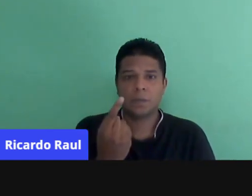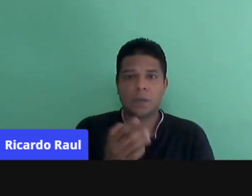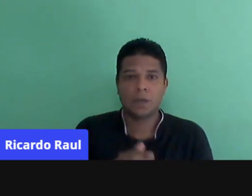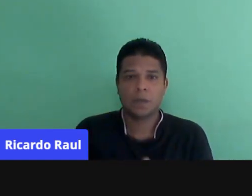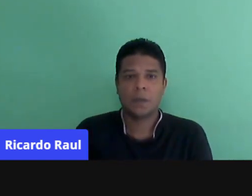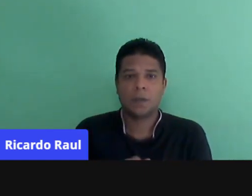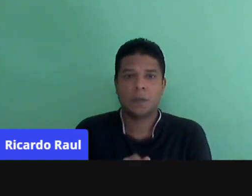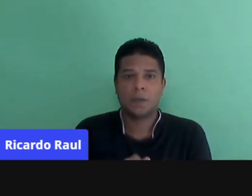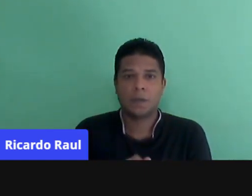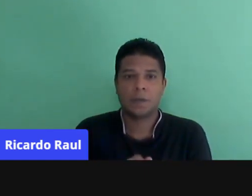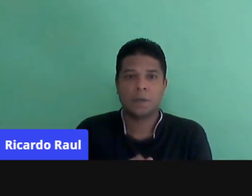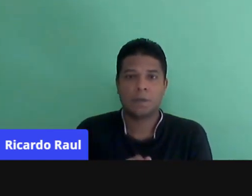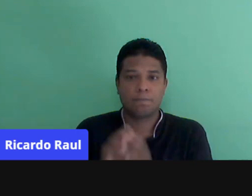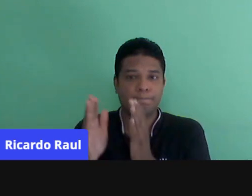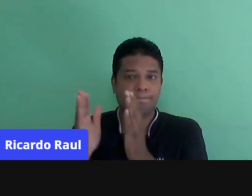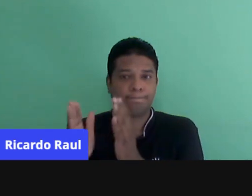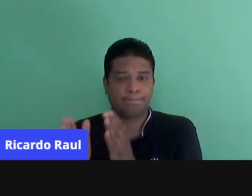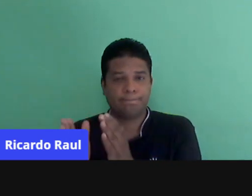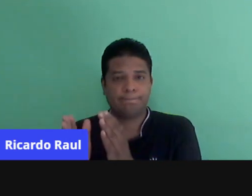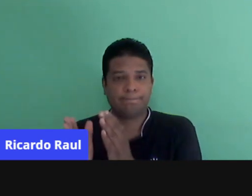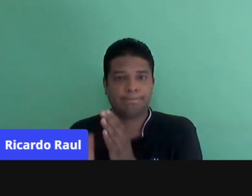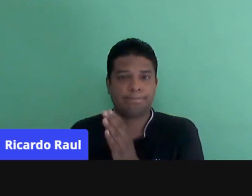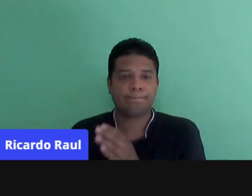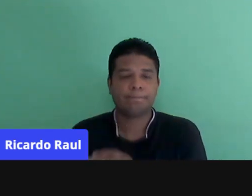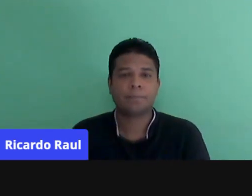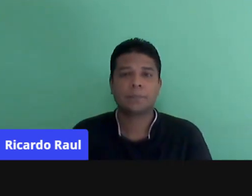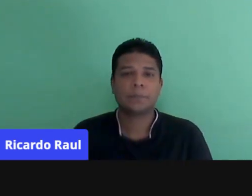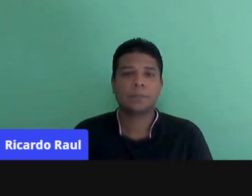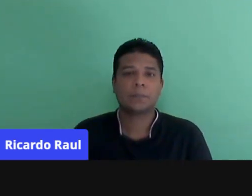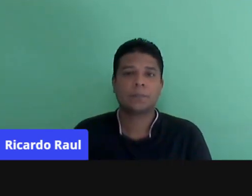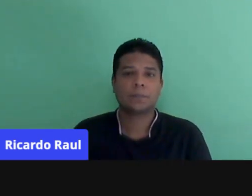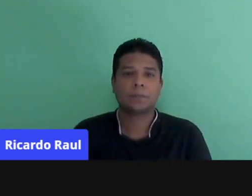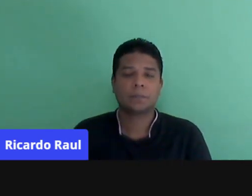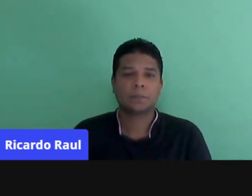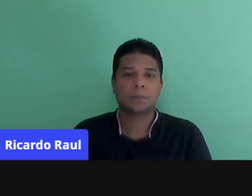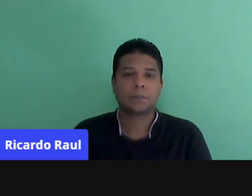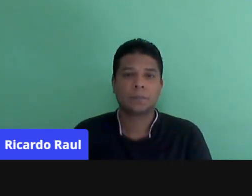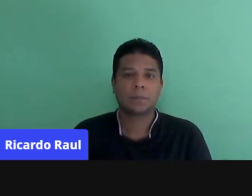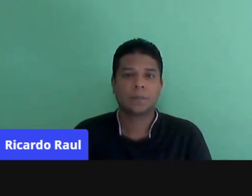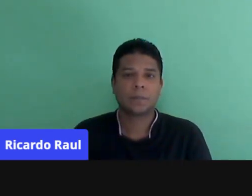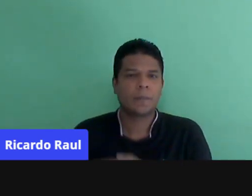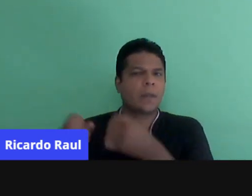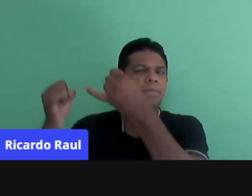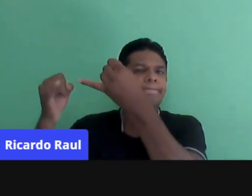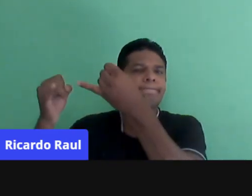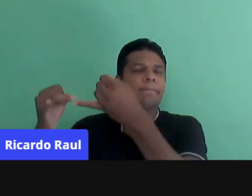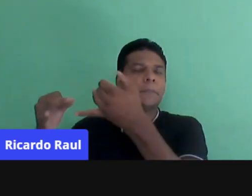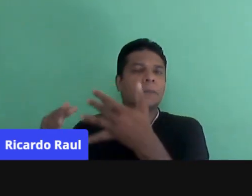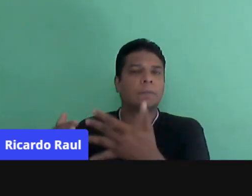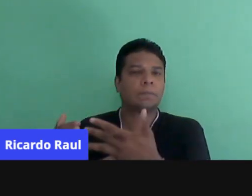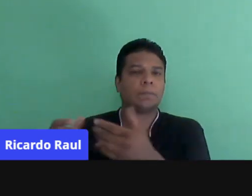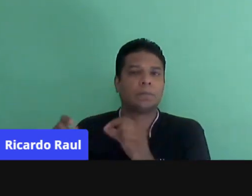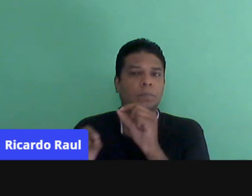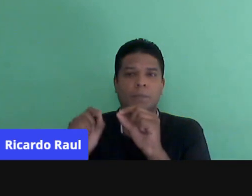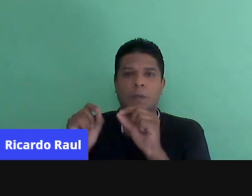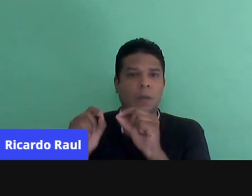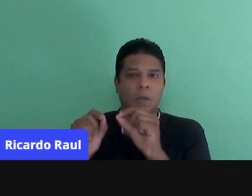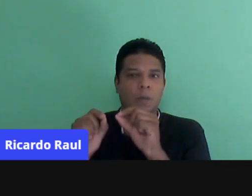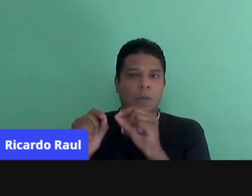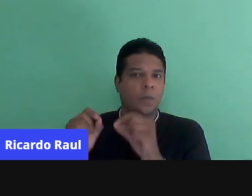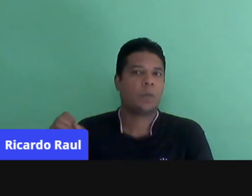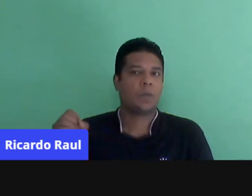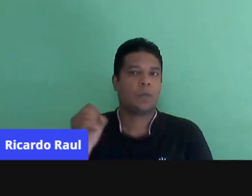essa fase de institucionalizar. Então, nós estamos falando de um cenário que não é novo,